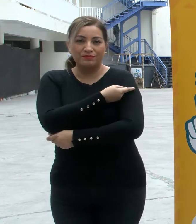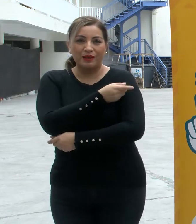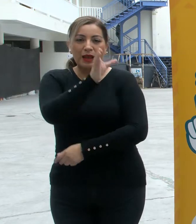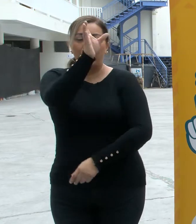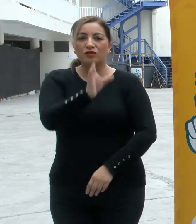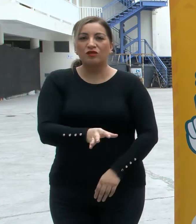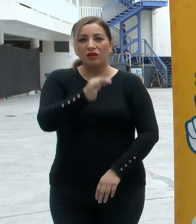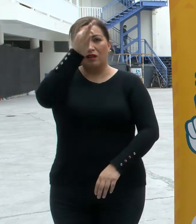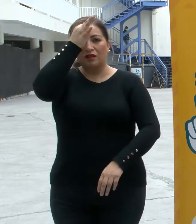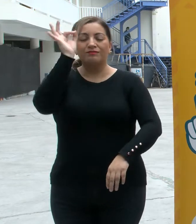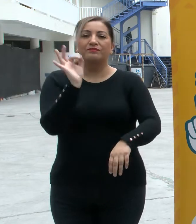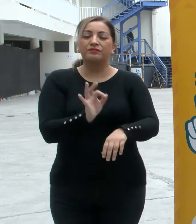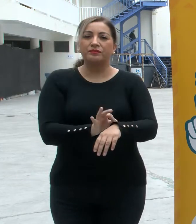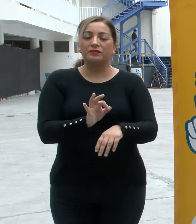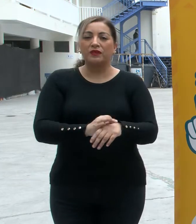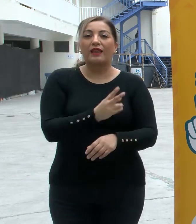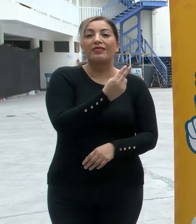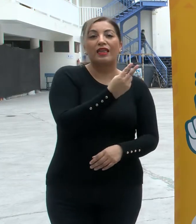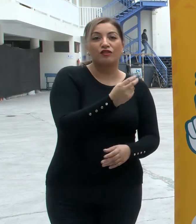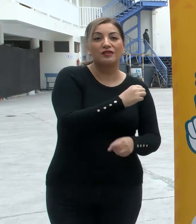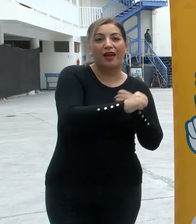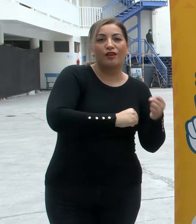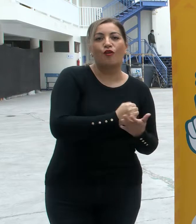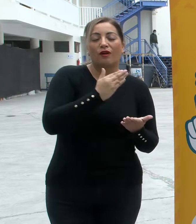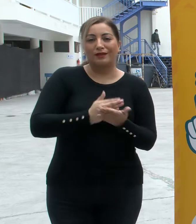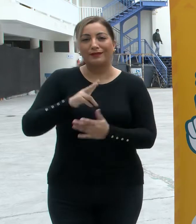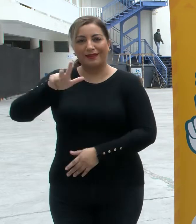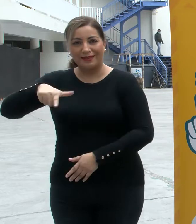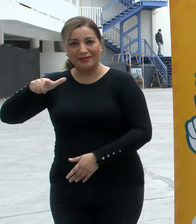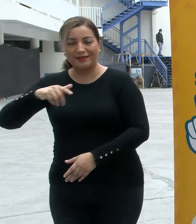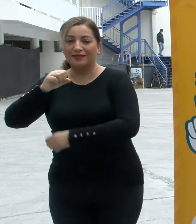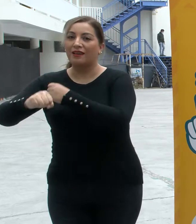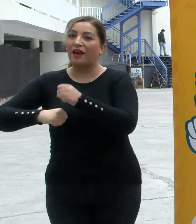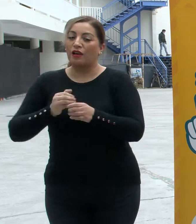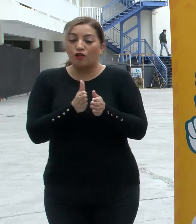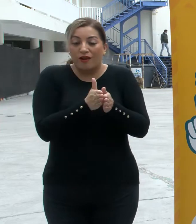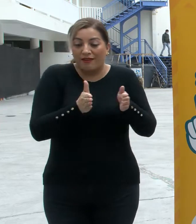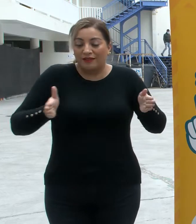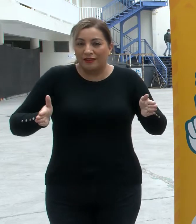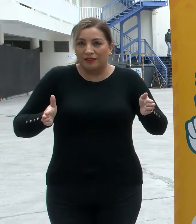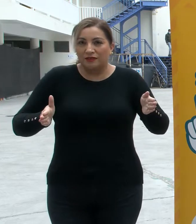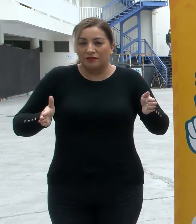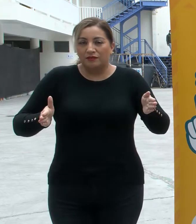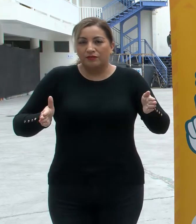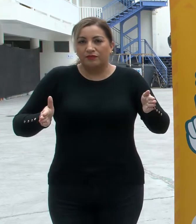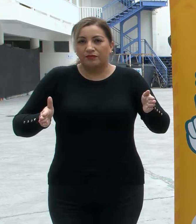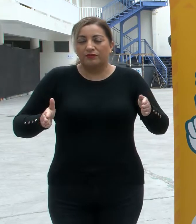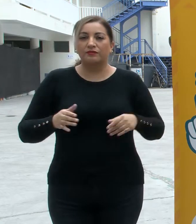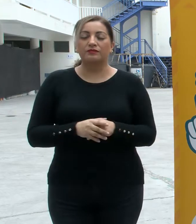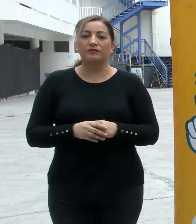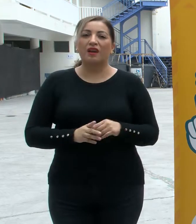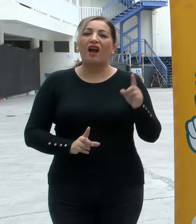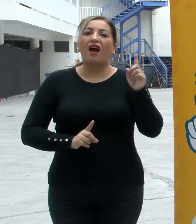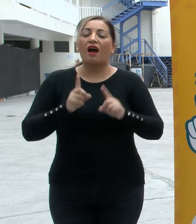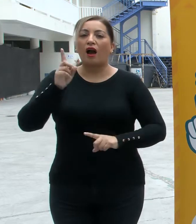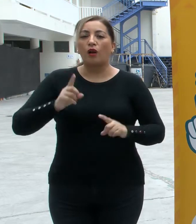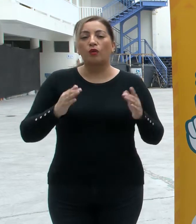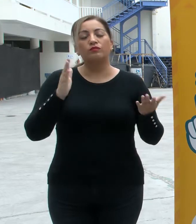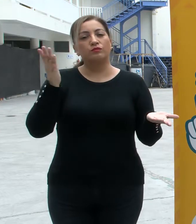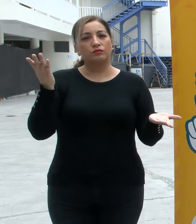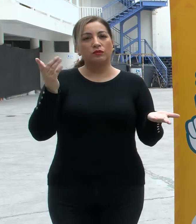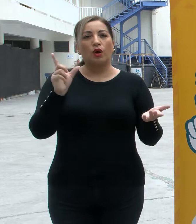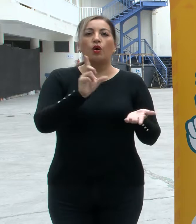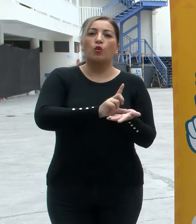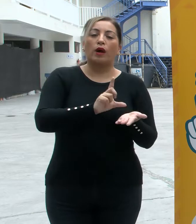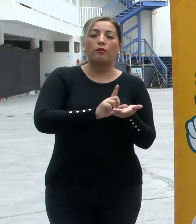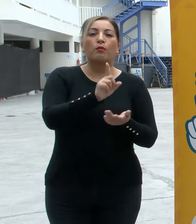pacientes que están en el rango de 12 a 17 años, pero que se encuentran institucionalizados en algún establecimiento del